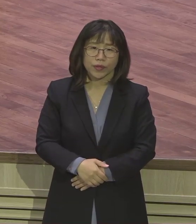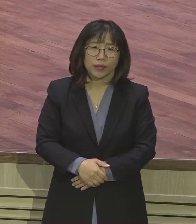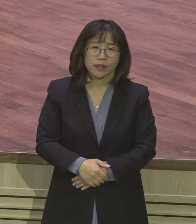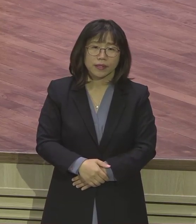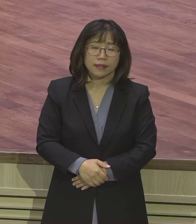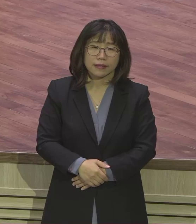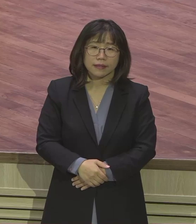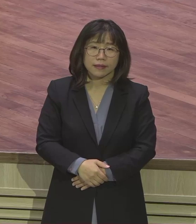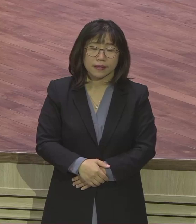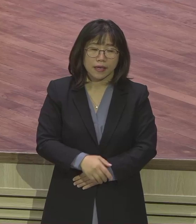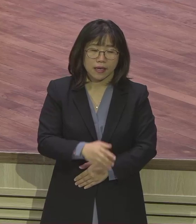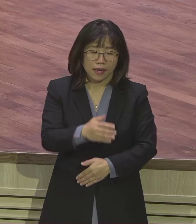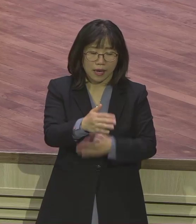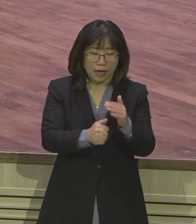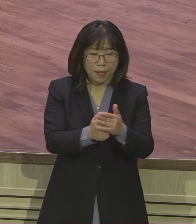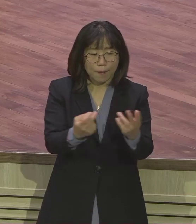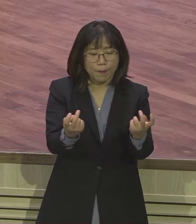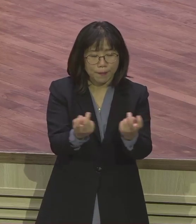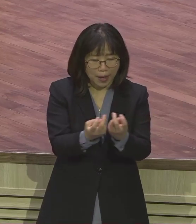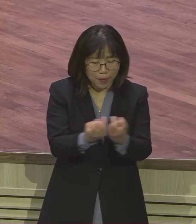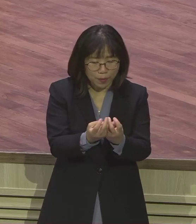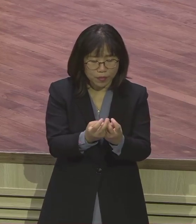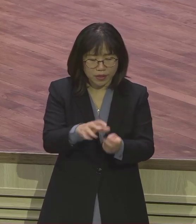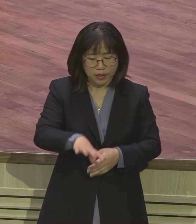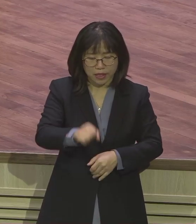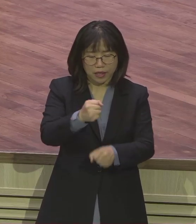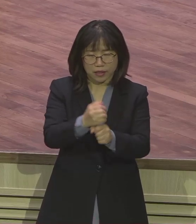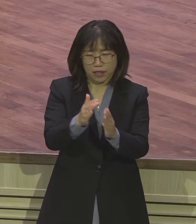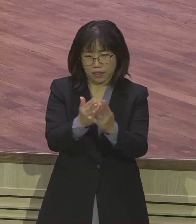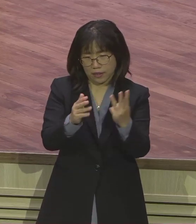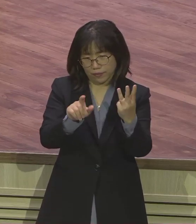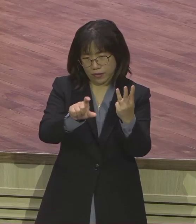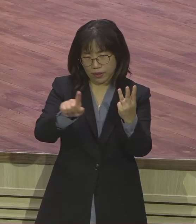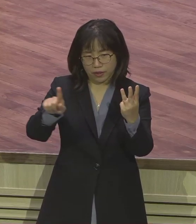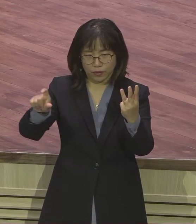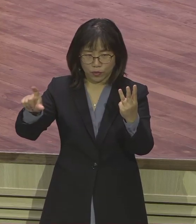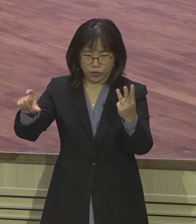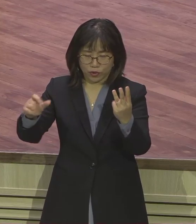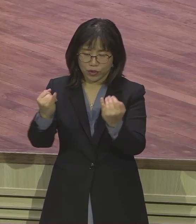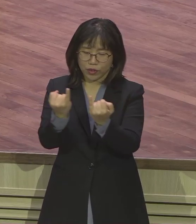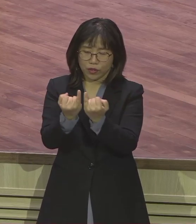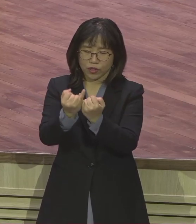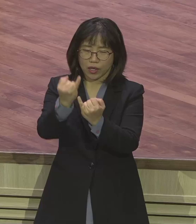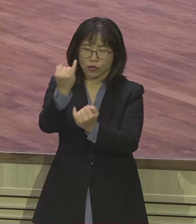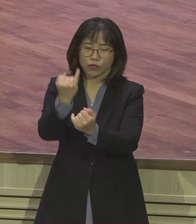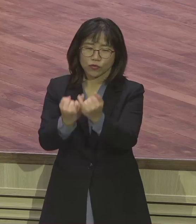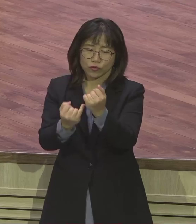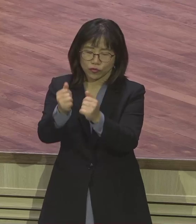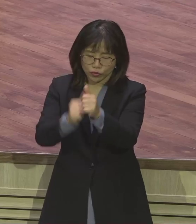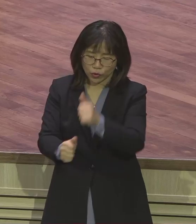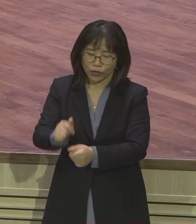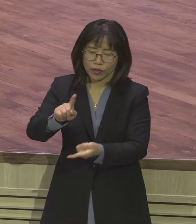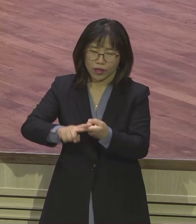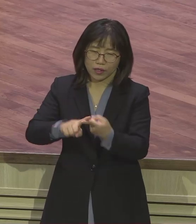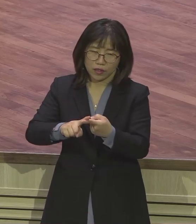해결책을 줬어요. 3장 15장. 해결책. 그것이 여자의 후손. 자, 어떻게 해결했습니까?